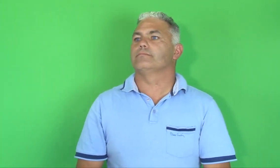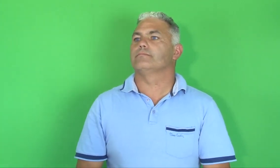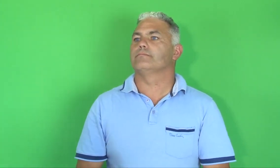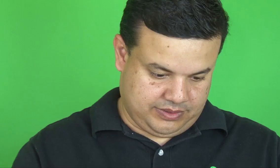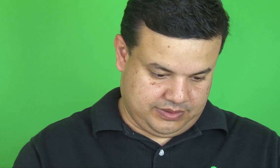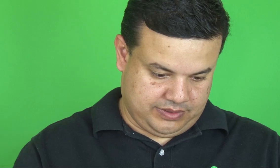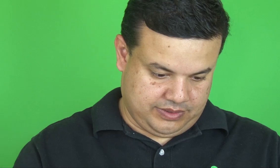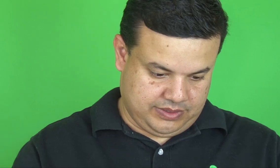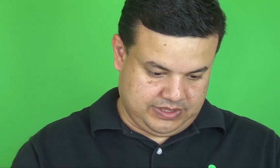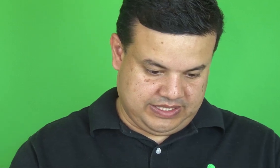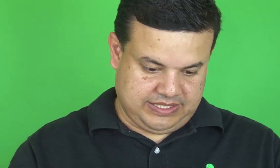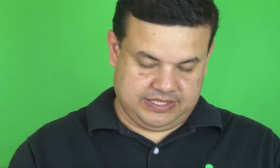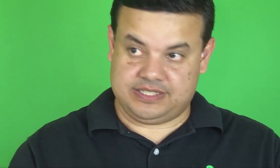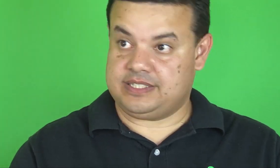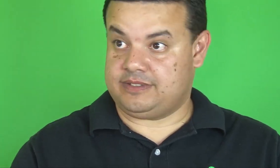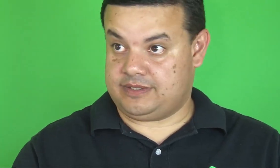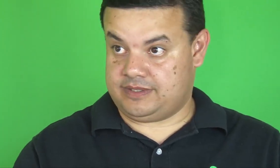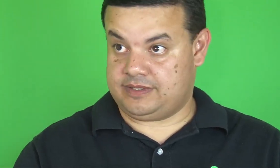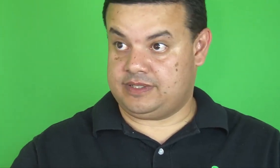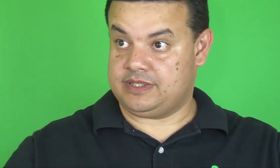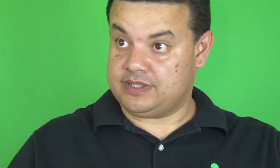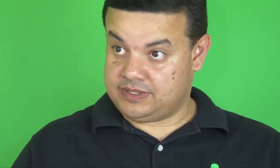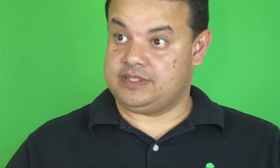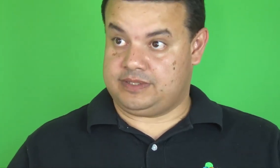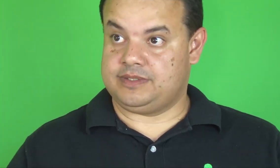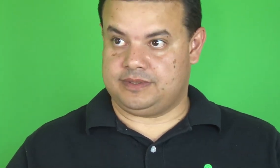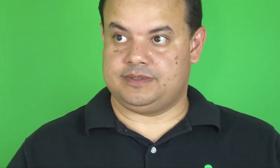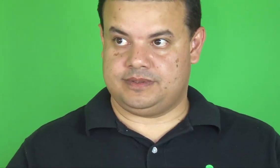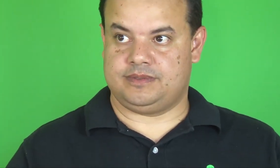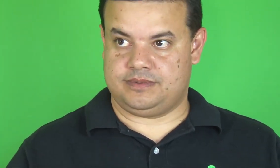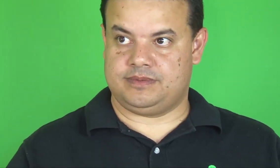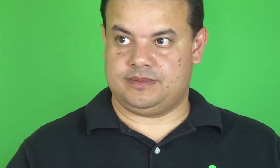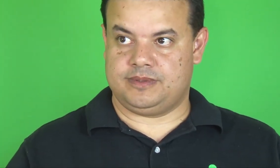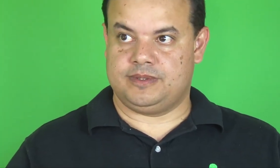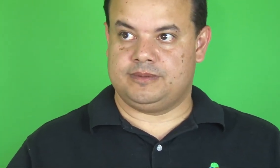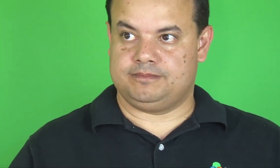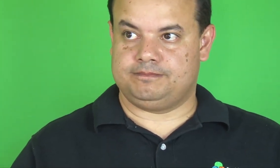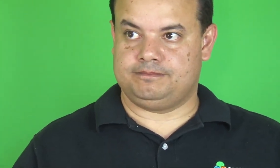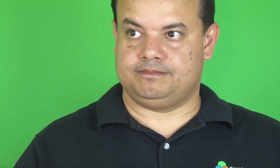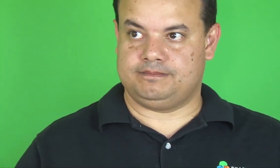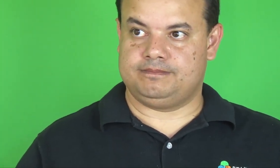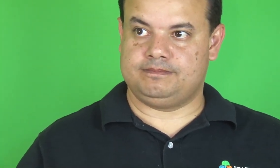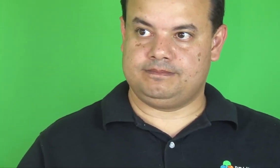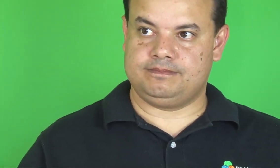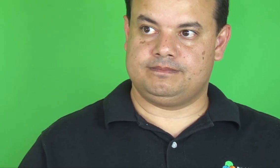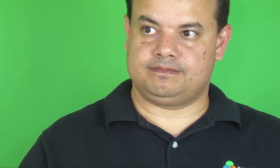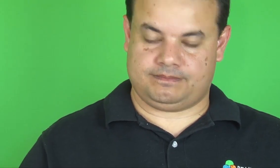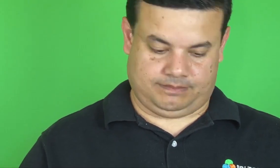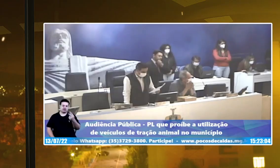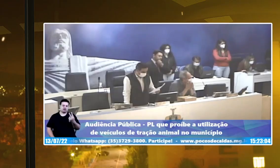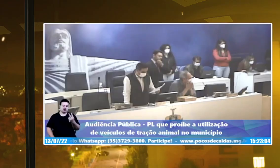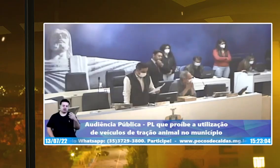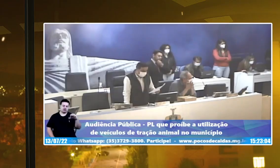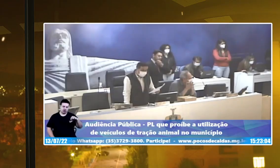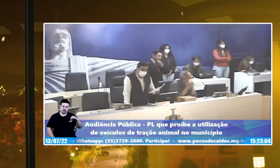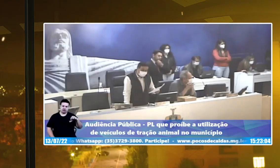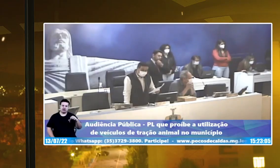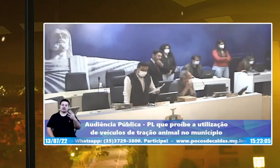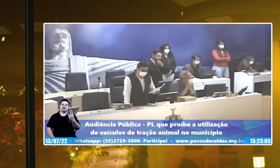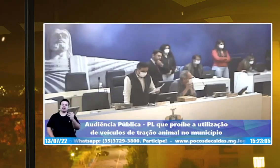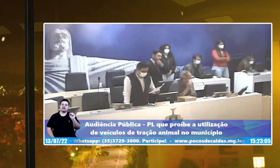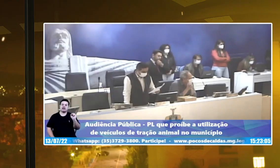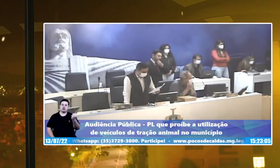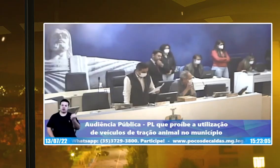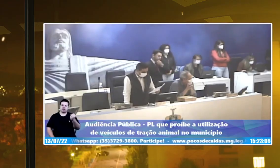participar. O intérprete Rafael começou na profissão, após ver as dificuldades que seus amigos enfrentavam. Hoje,